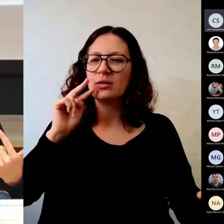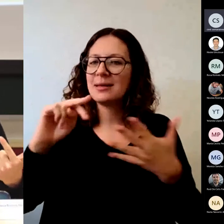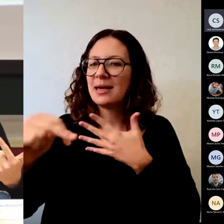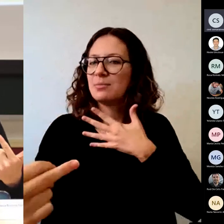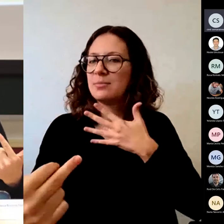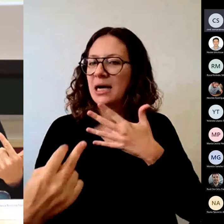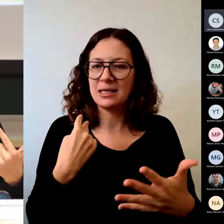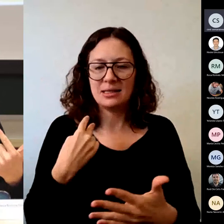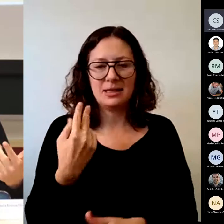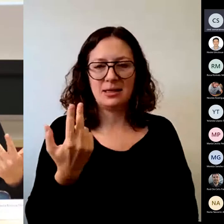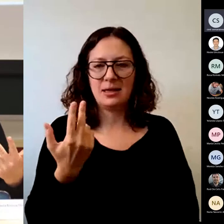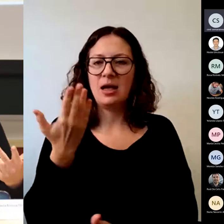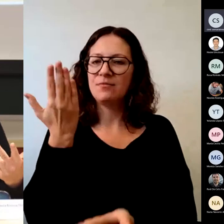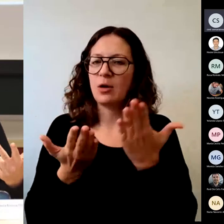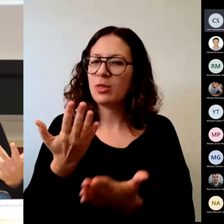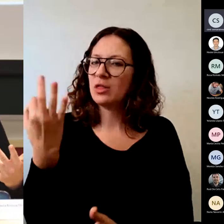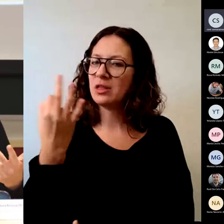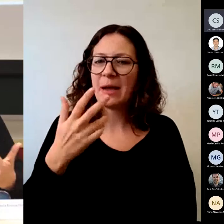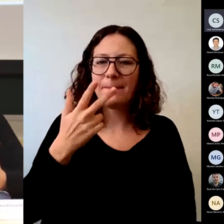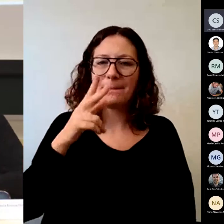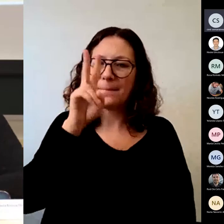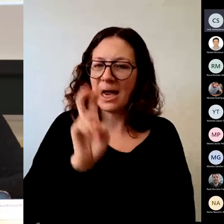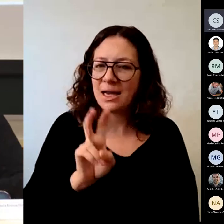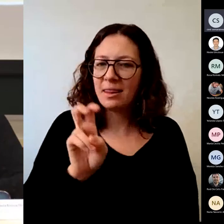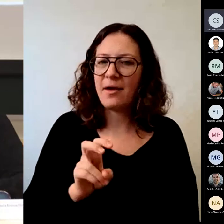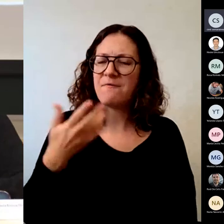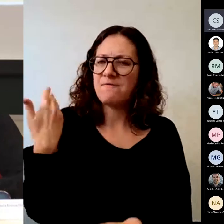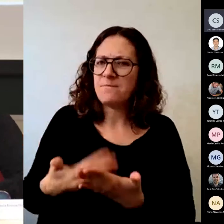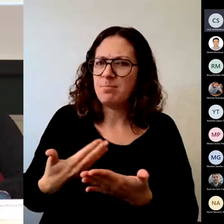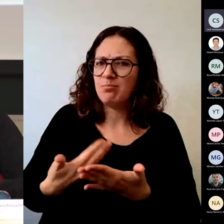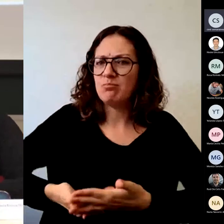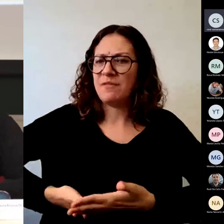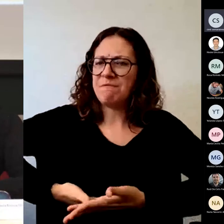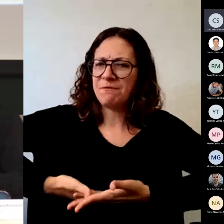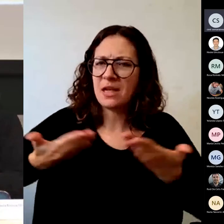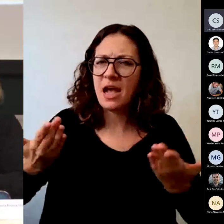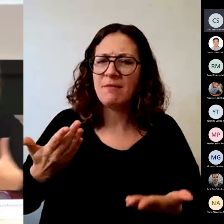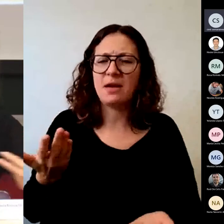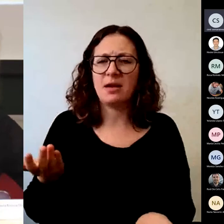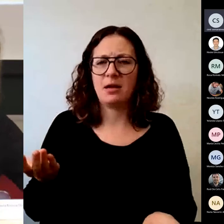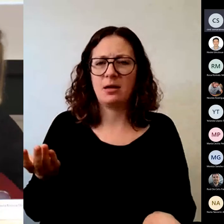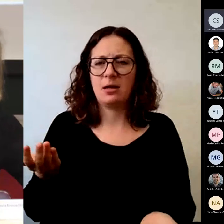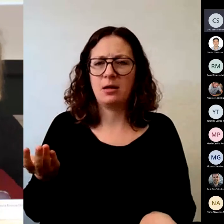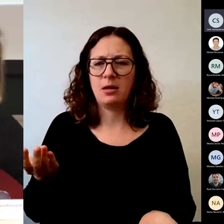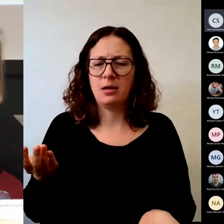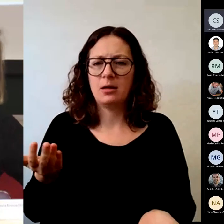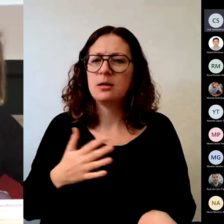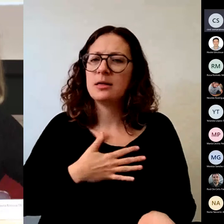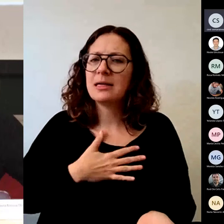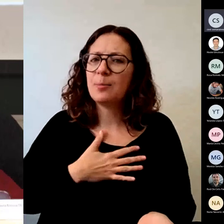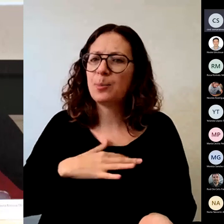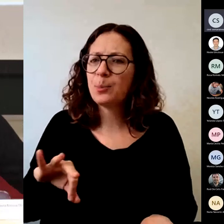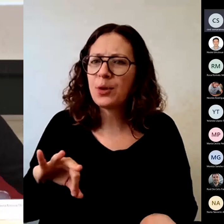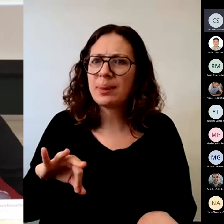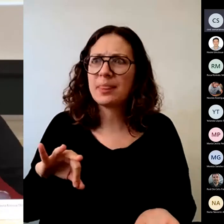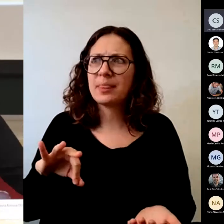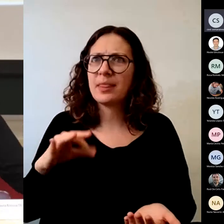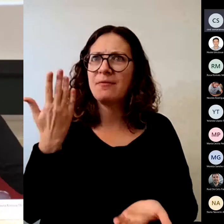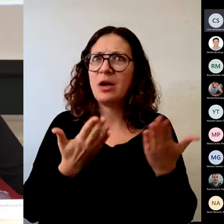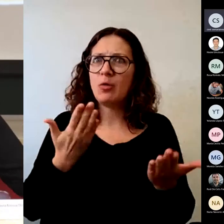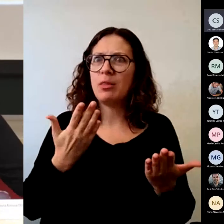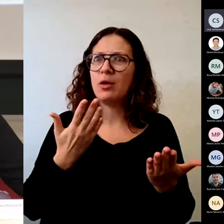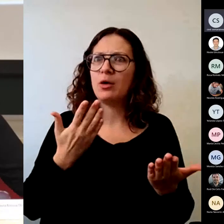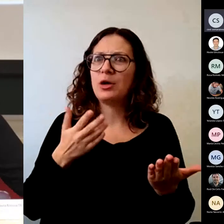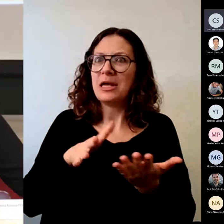evaluaciones evaluaciones válidas evaluaciones fiables evaluaciones que produzcan un washback un impacto positivo en el